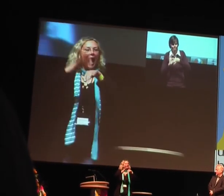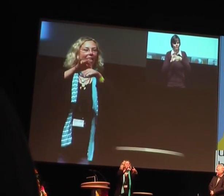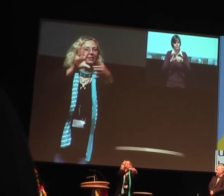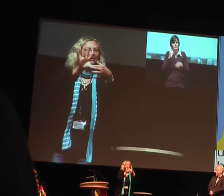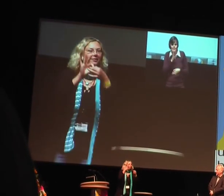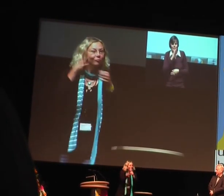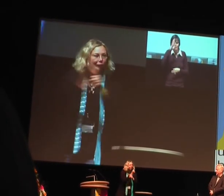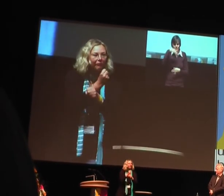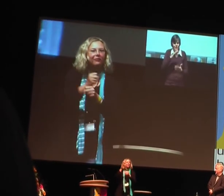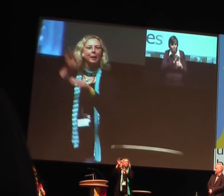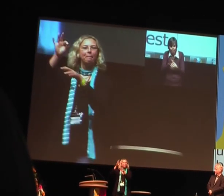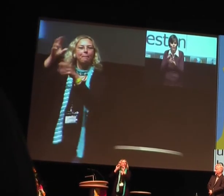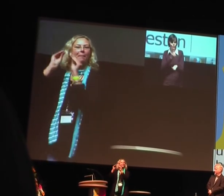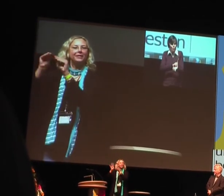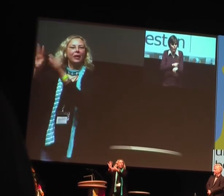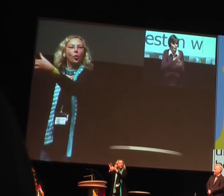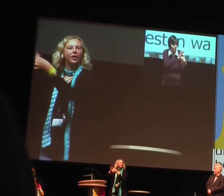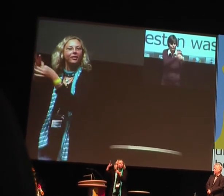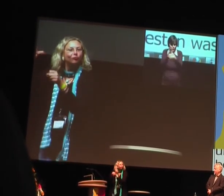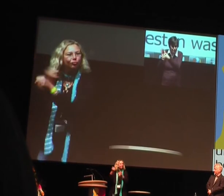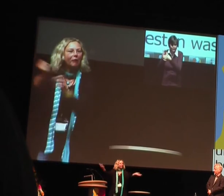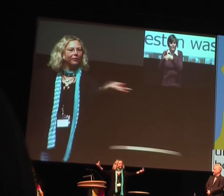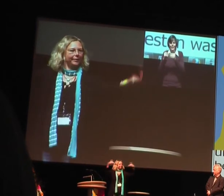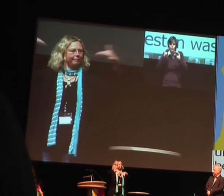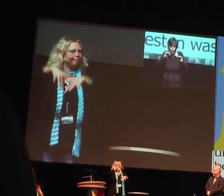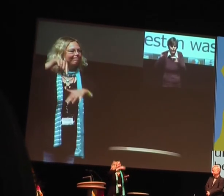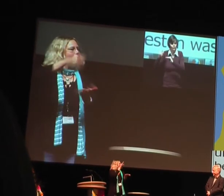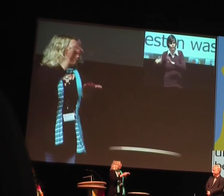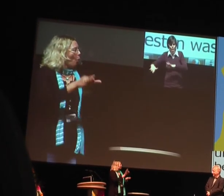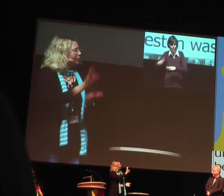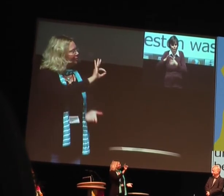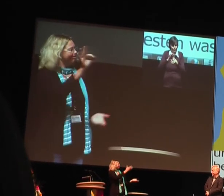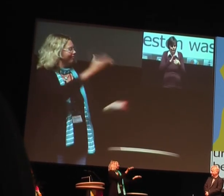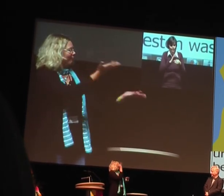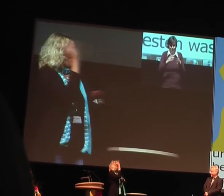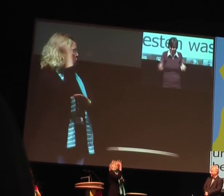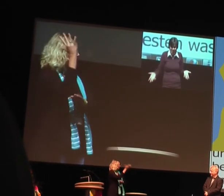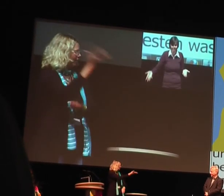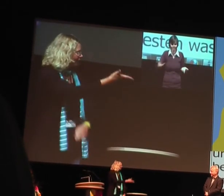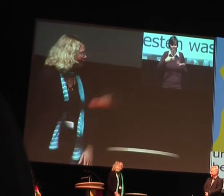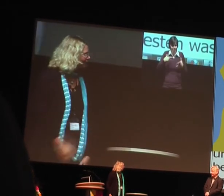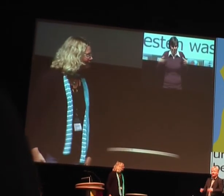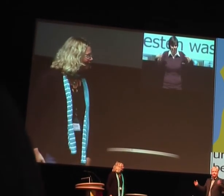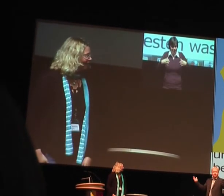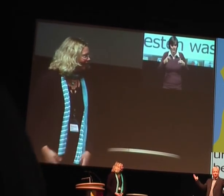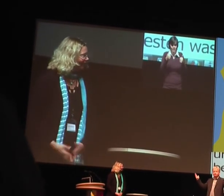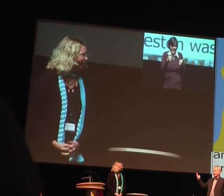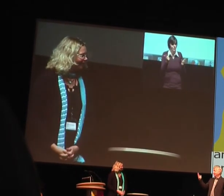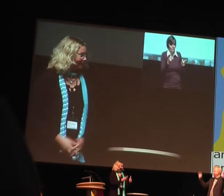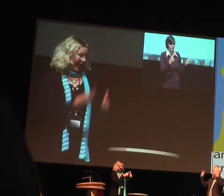Eltern? Wo erreichen wir Ärzte? Wo können wir mit Pädagogen dann zusammenarbeiten? Und vielleicht hast du einen Vorschlag, wo wir sowas